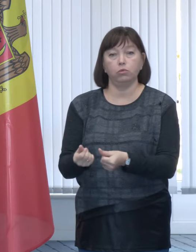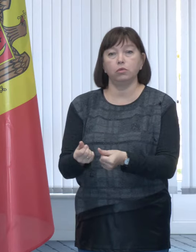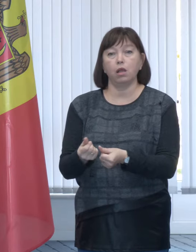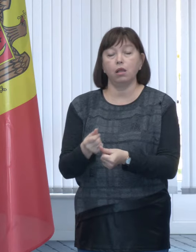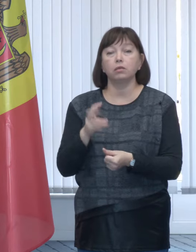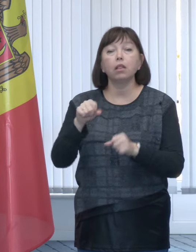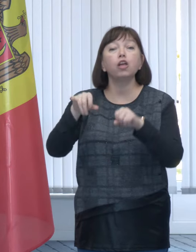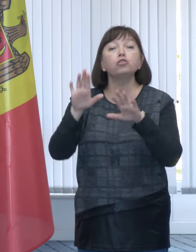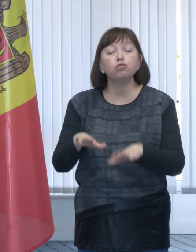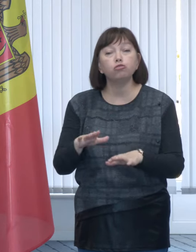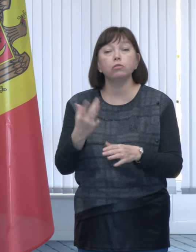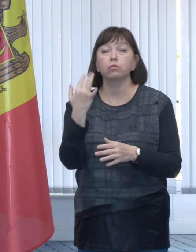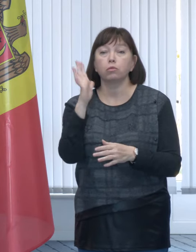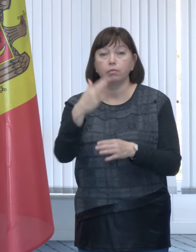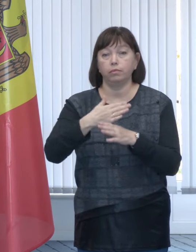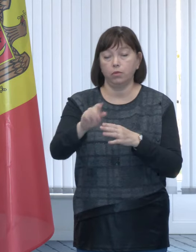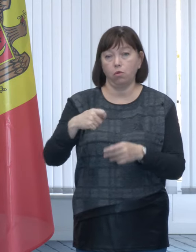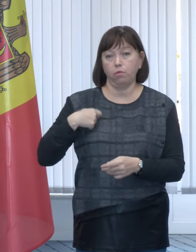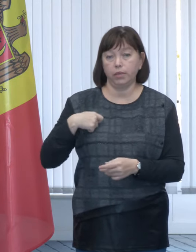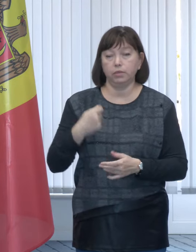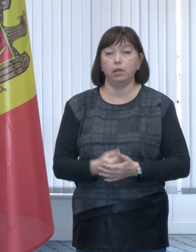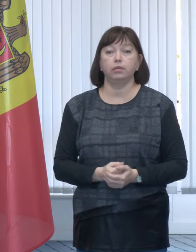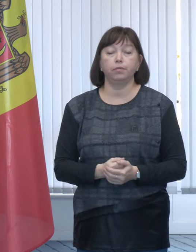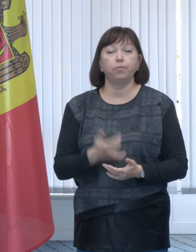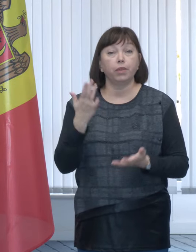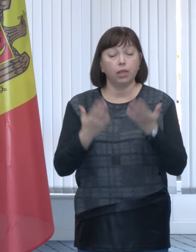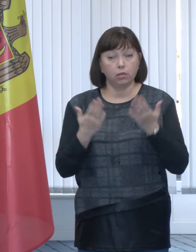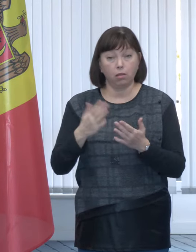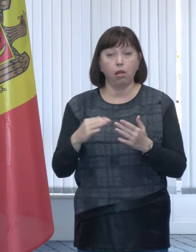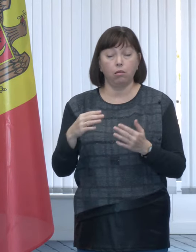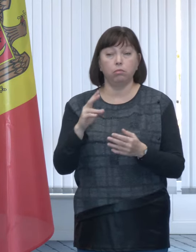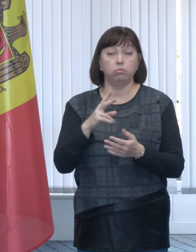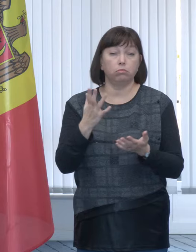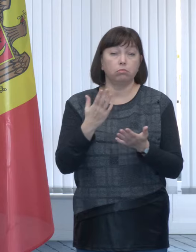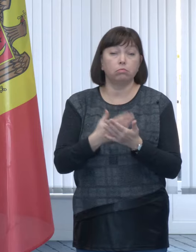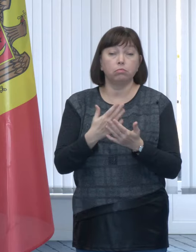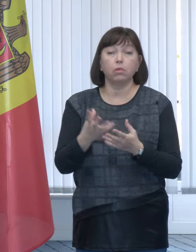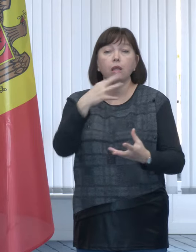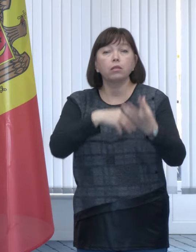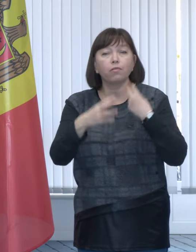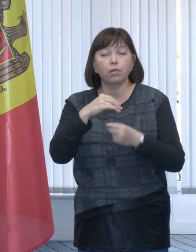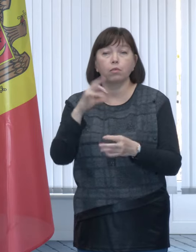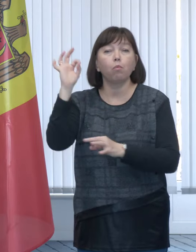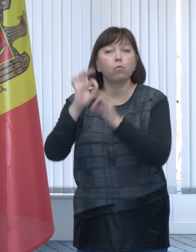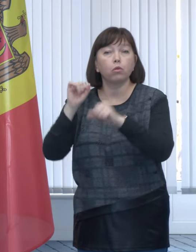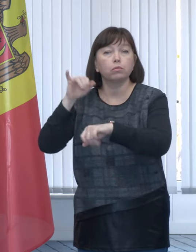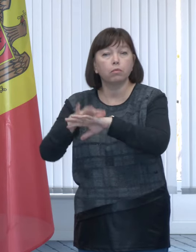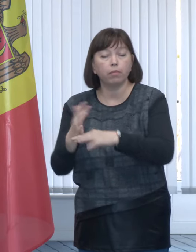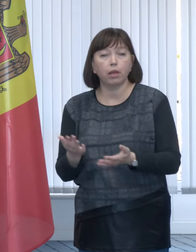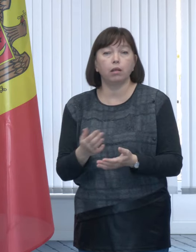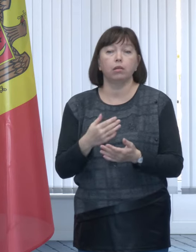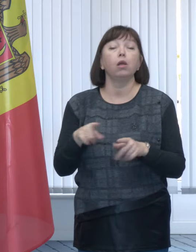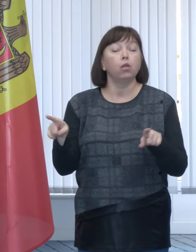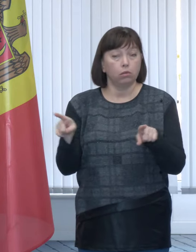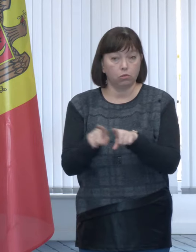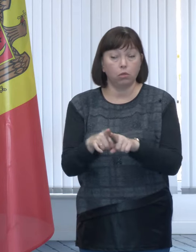la decizia de acordare a compensației. Dacă o gospodărie are venituri foarte mari din dividende, la fel,